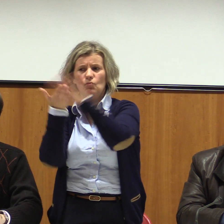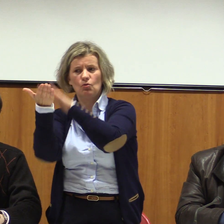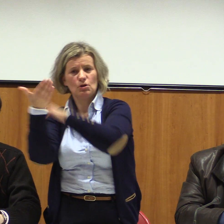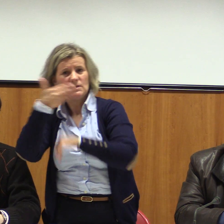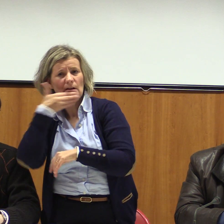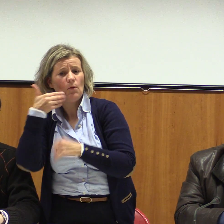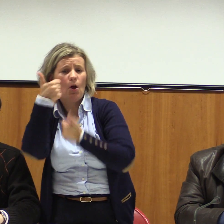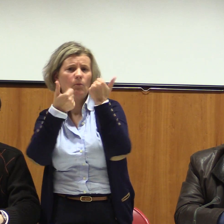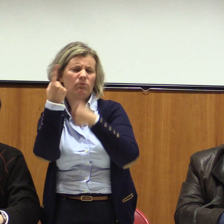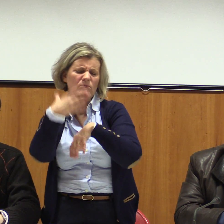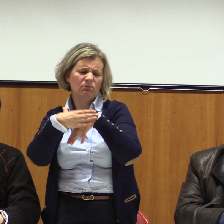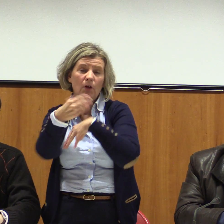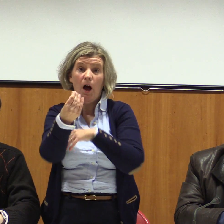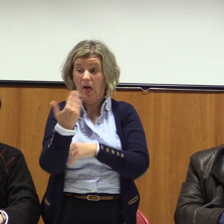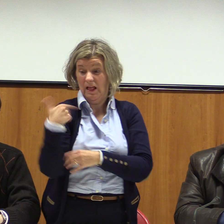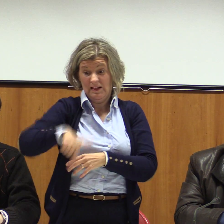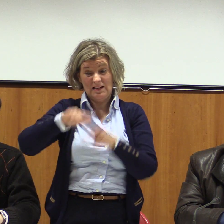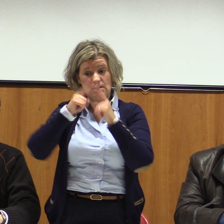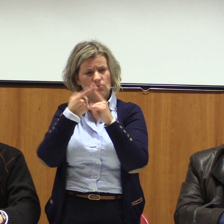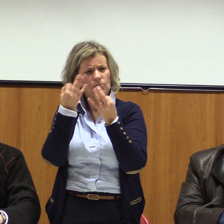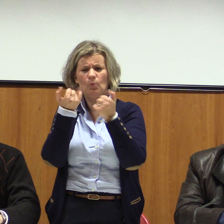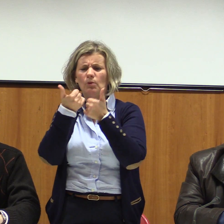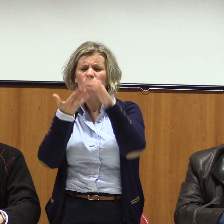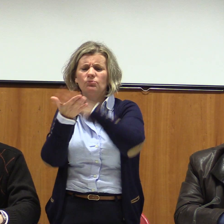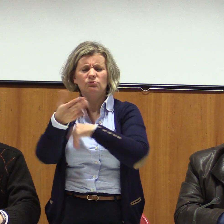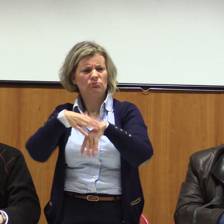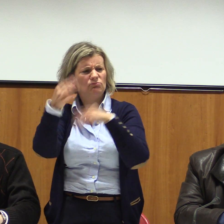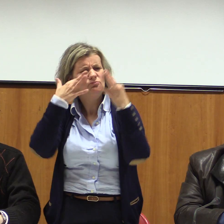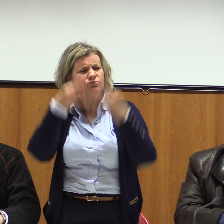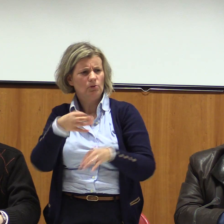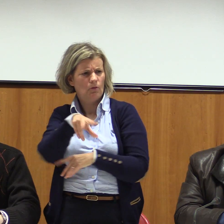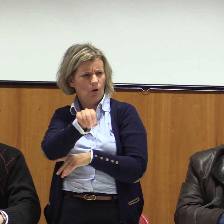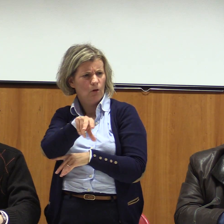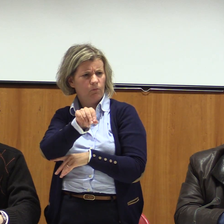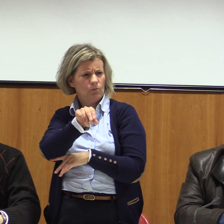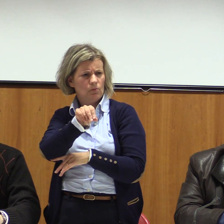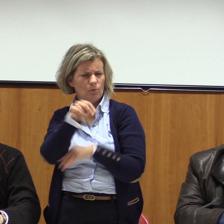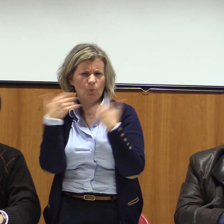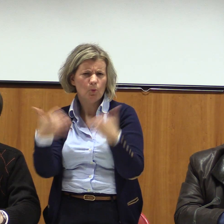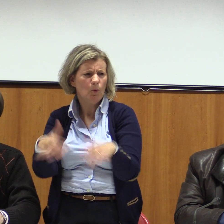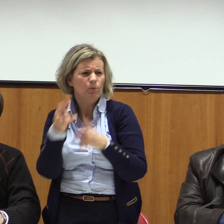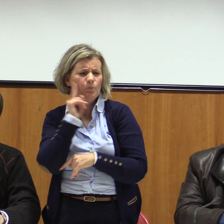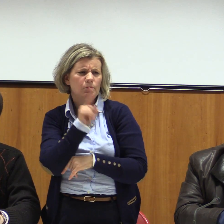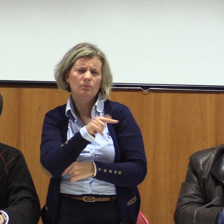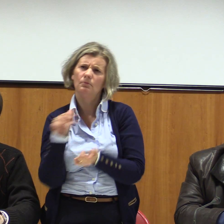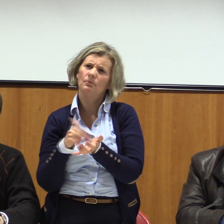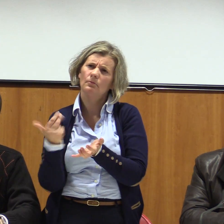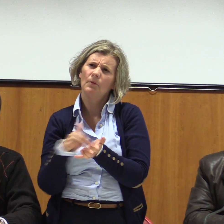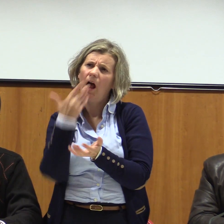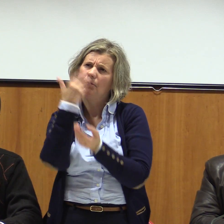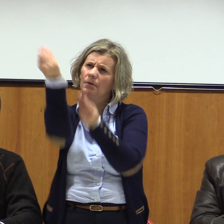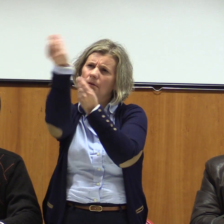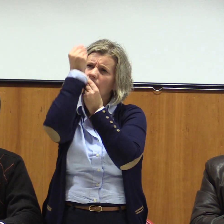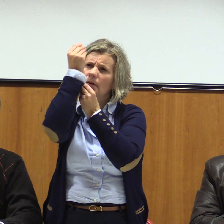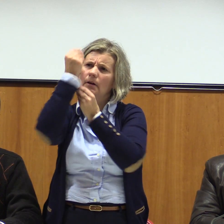porque também, ao longo dos concursos, há anos, em que os concursos começam mais cedo, outros começam mais tarde. Somos colocados, efetivamente, muitas vezes, em novembro,